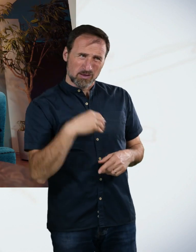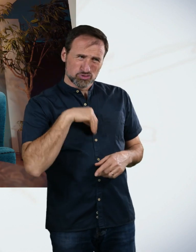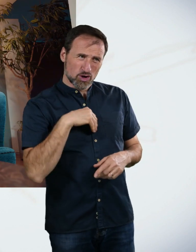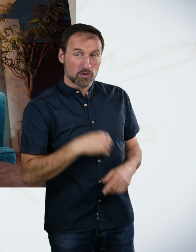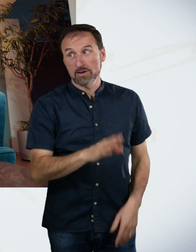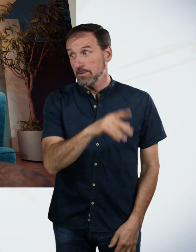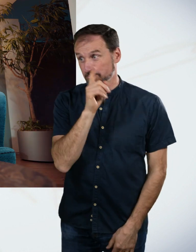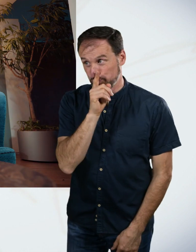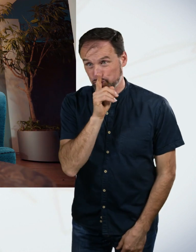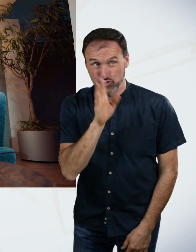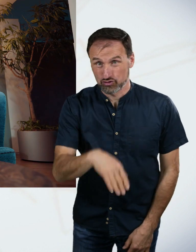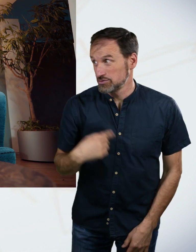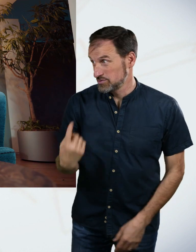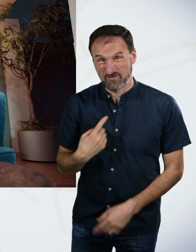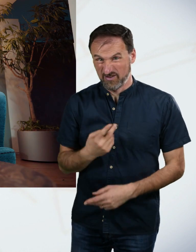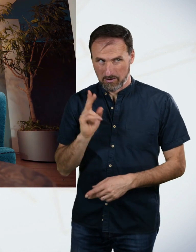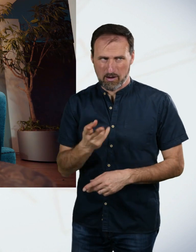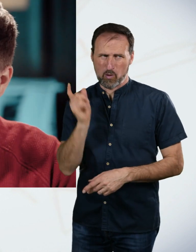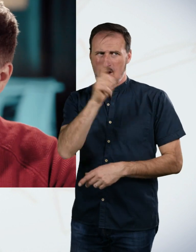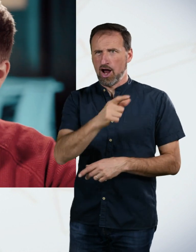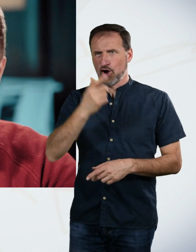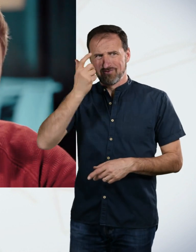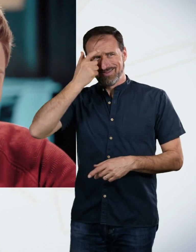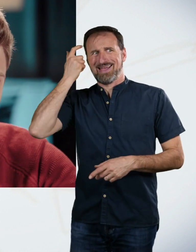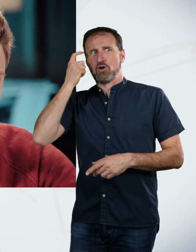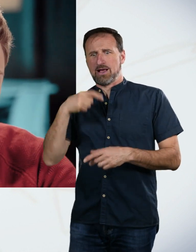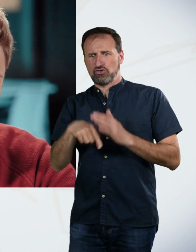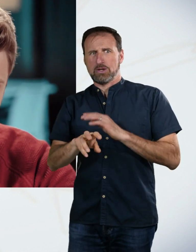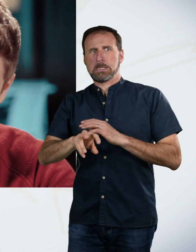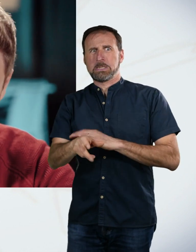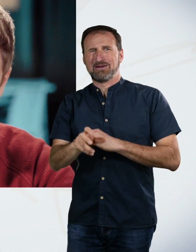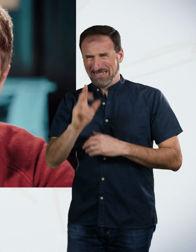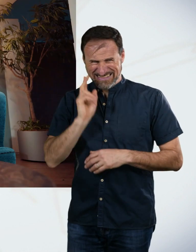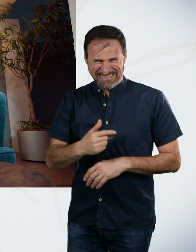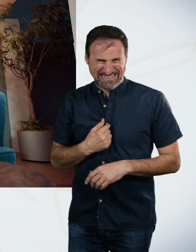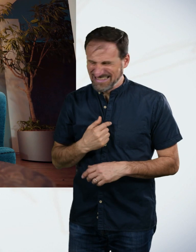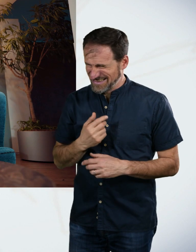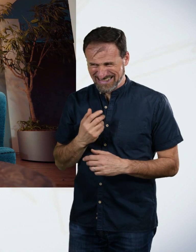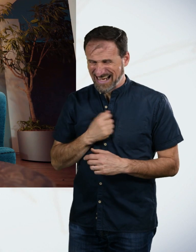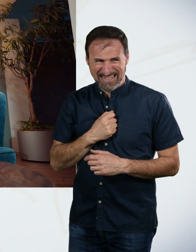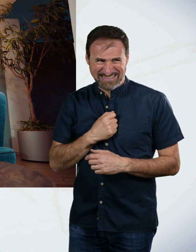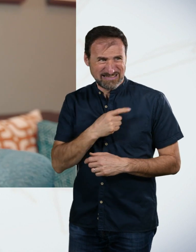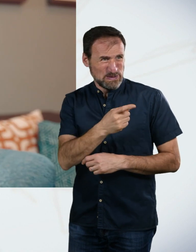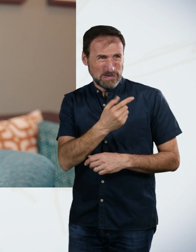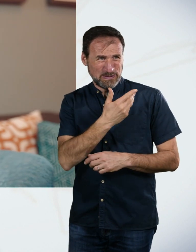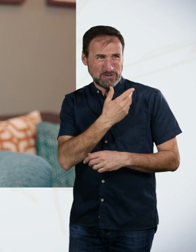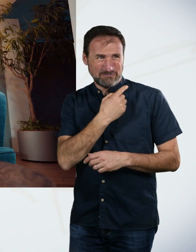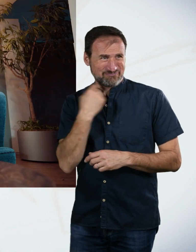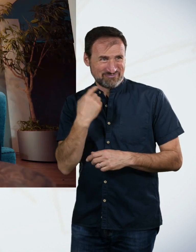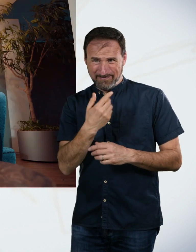traumatisiert hiermit. Und das ist gerade auf meine echte Angst, du hast den Punkt nicht geholt. Was ich verstehen kann, was ist, wenn die